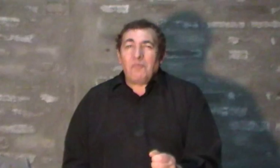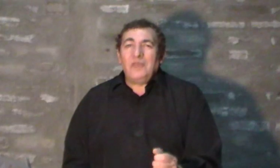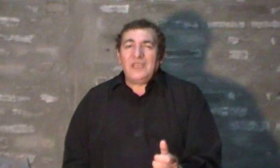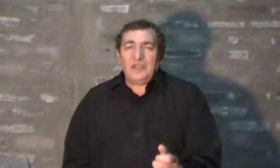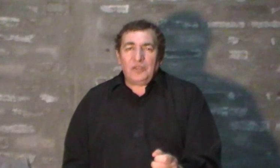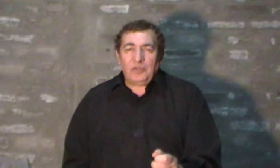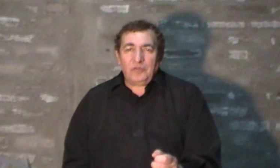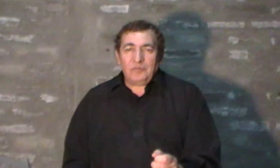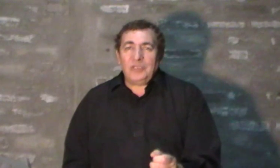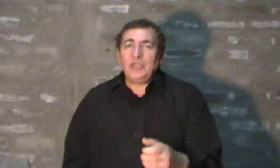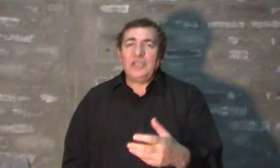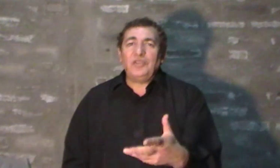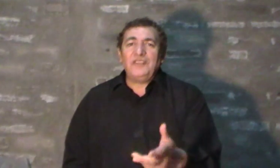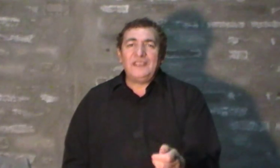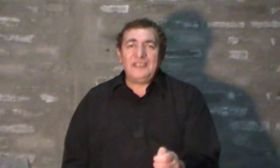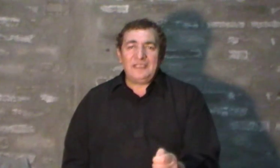Miedo, miedo a no se dé,